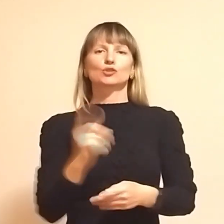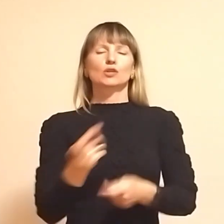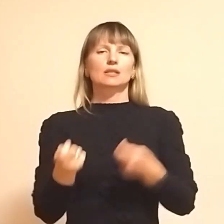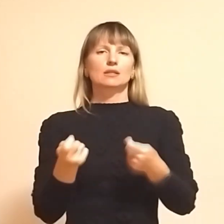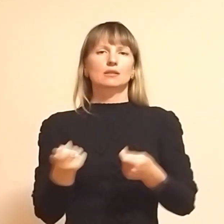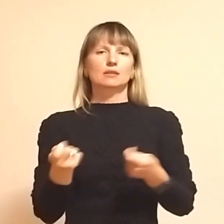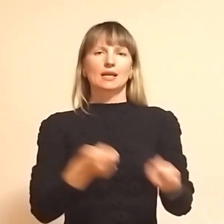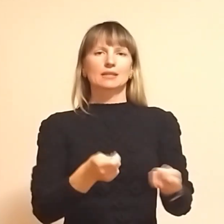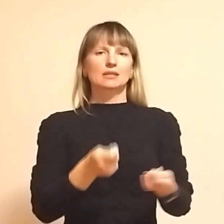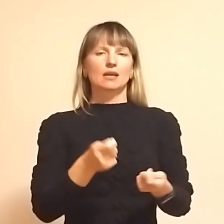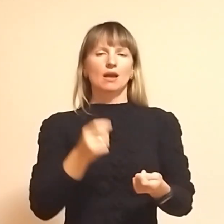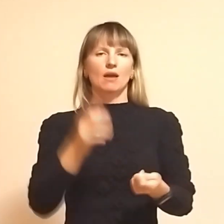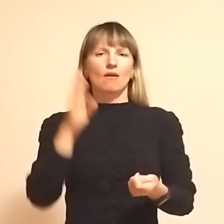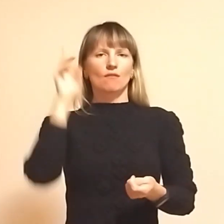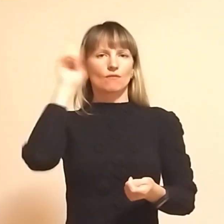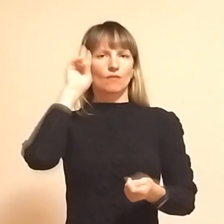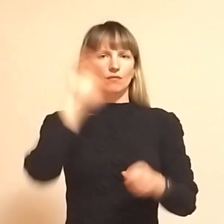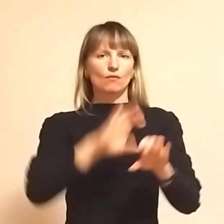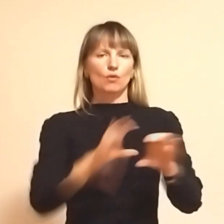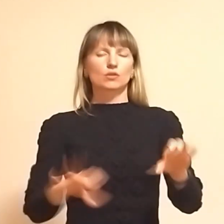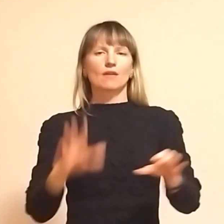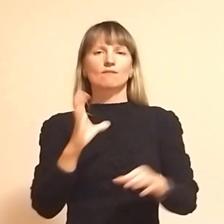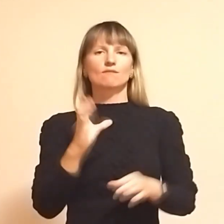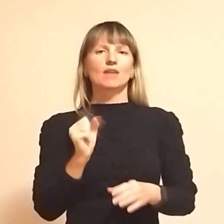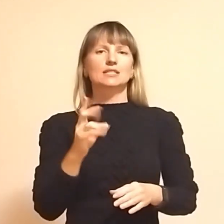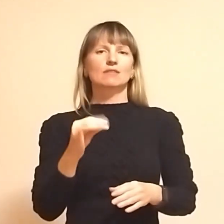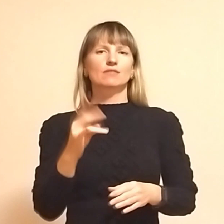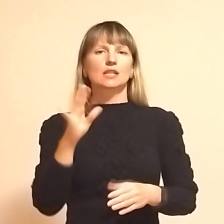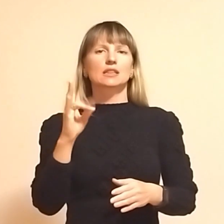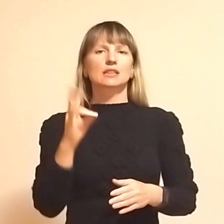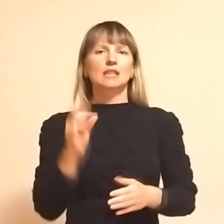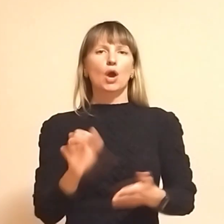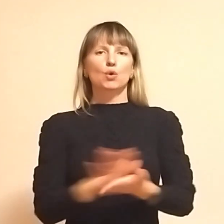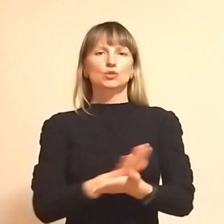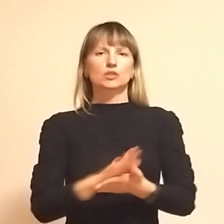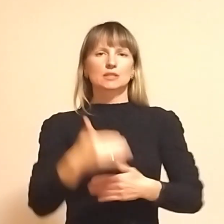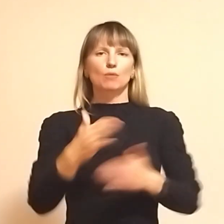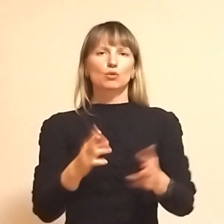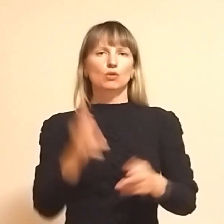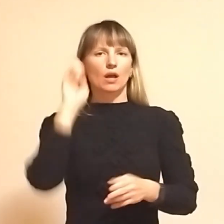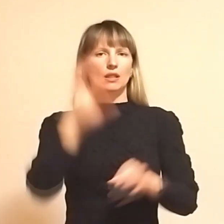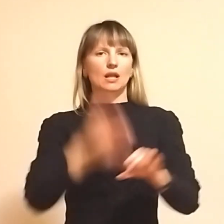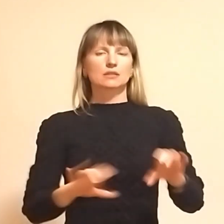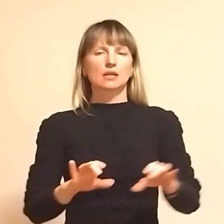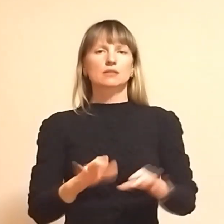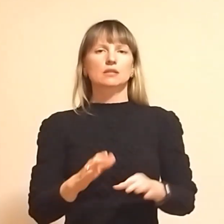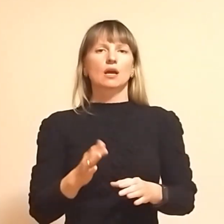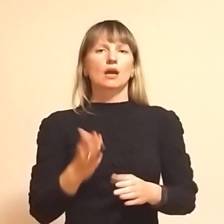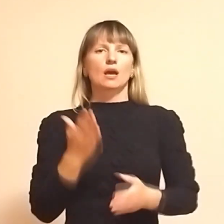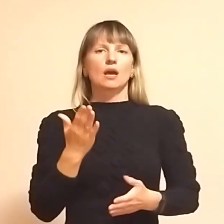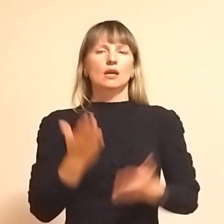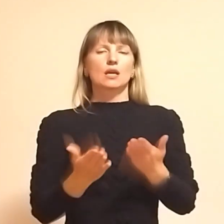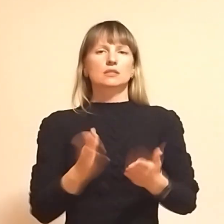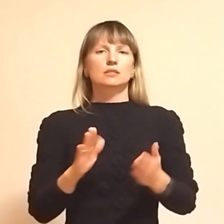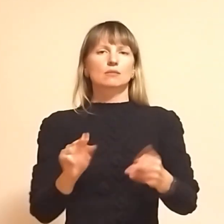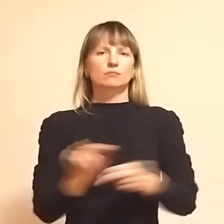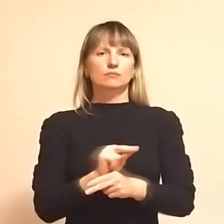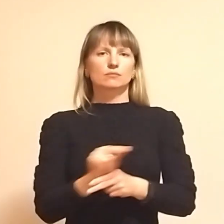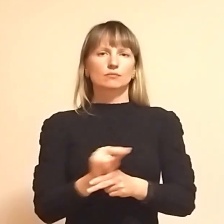стічні води міста Васильівки на очисні споруди каналізації. У разі відновлення живлення функціонування очисних споруд